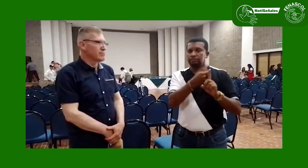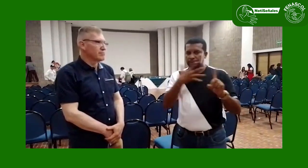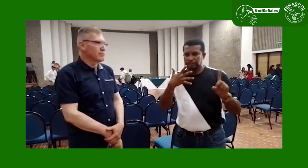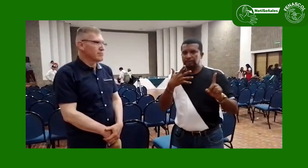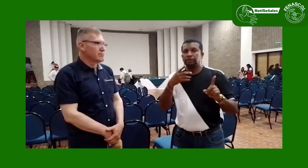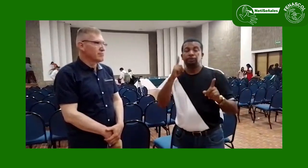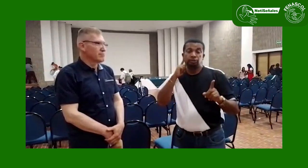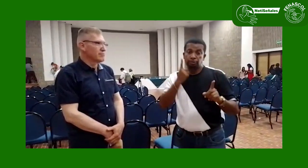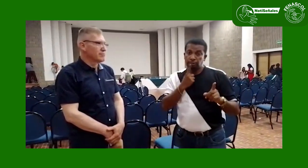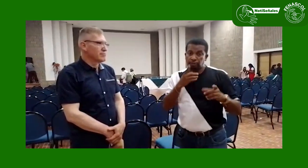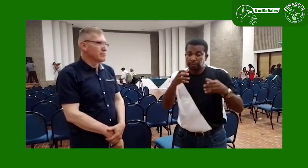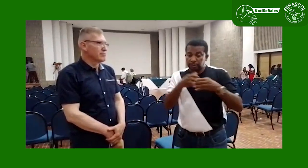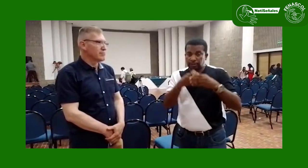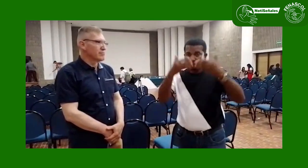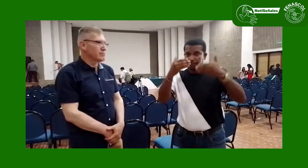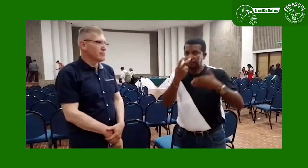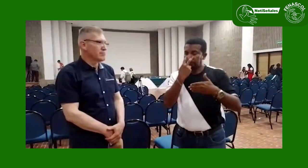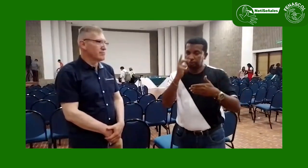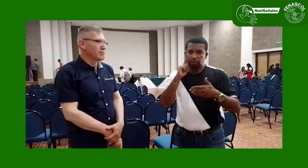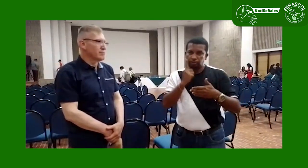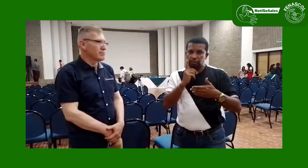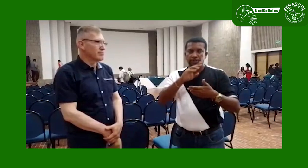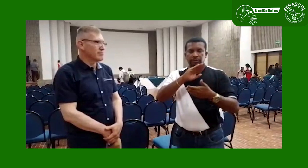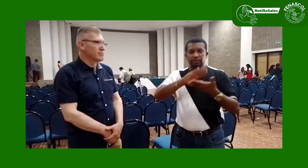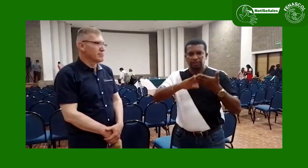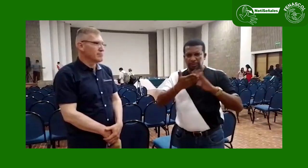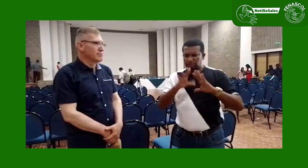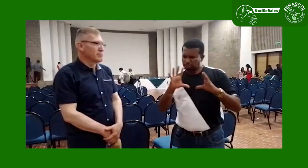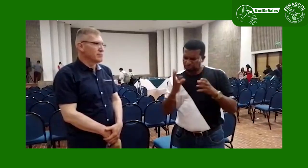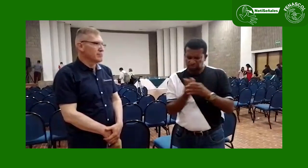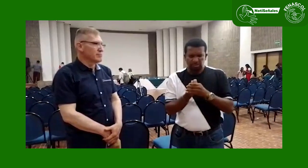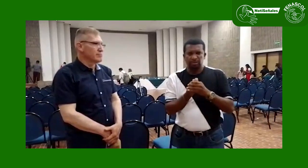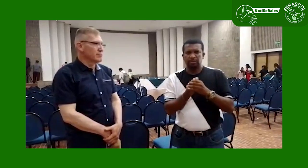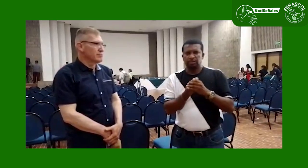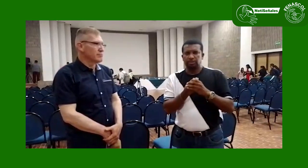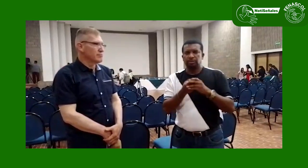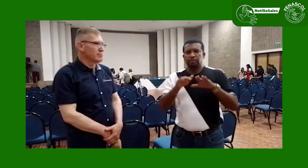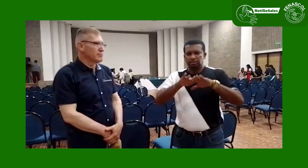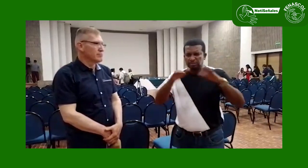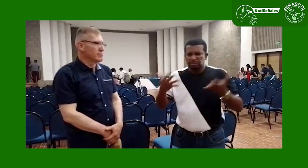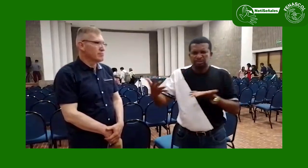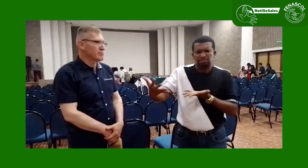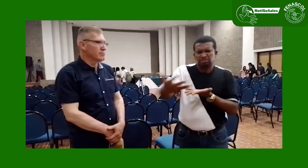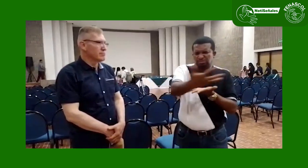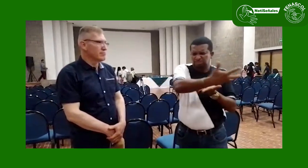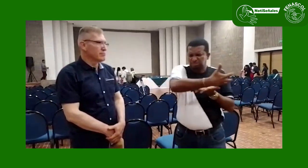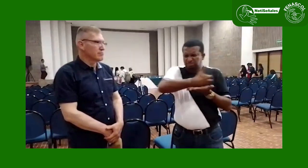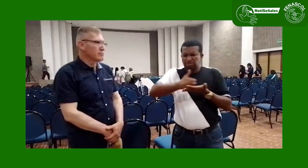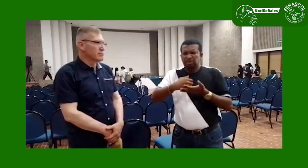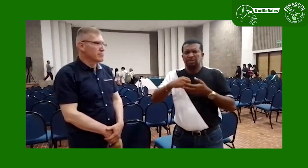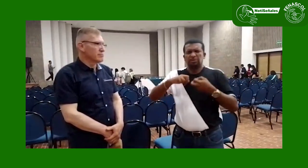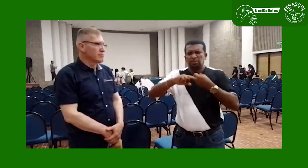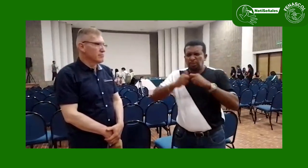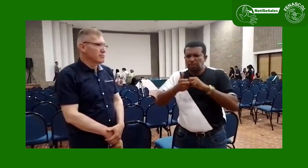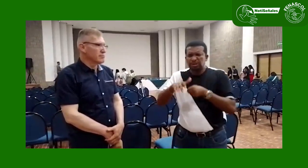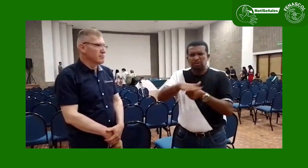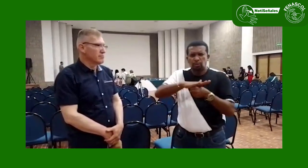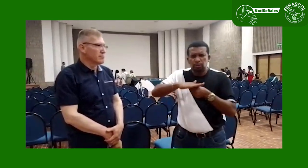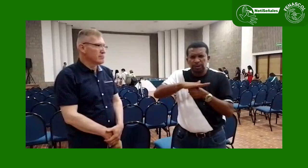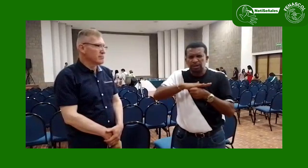sorda, sordociega, todos incluidos, a través de una mesa de trabajo que recoja las problemáticas y las diferentes situaciones que enfrentamos,